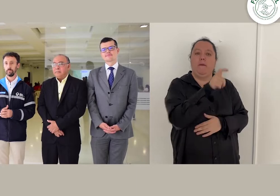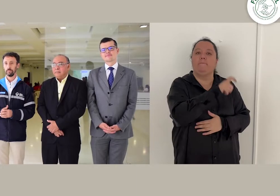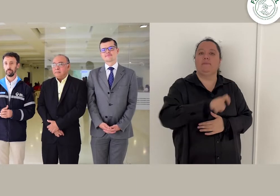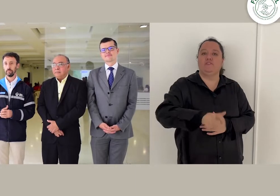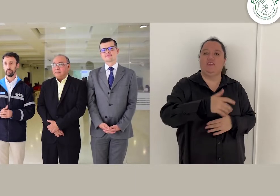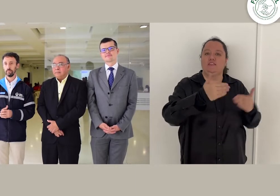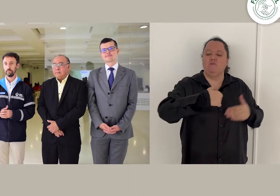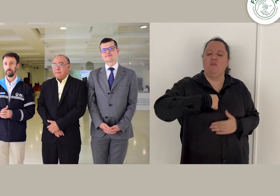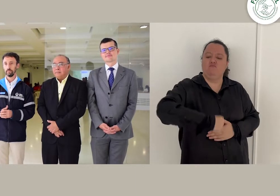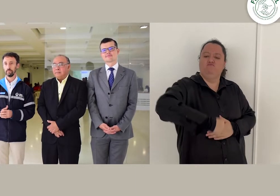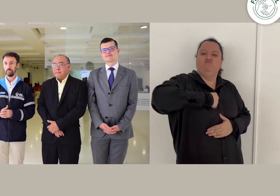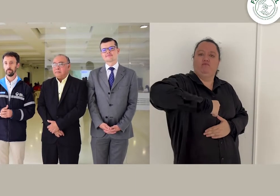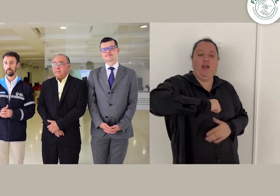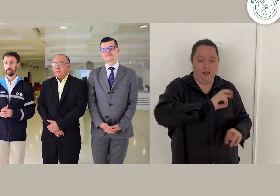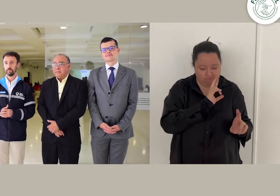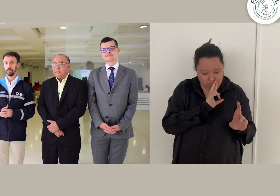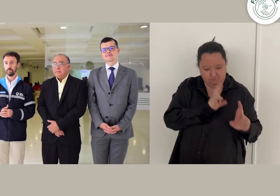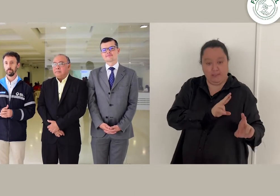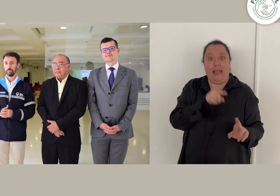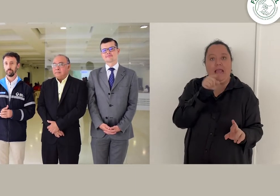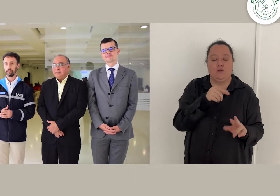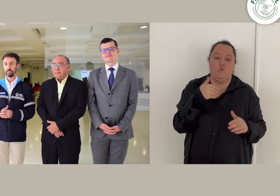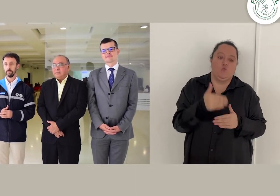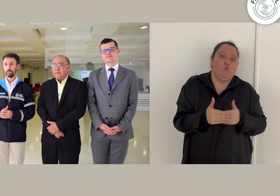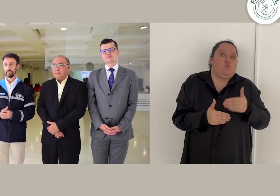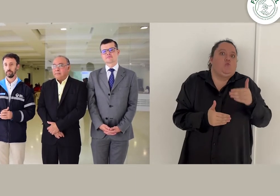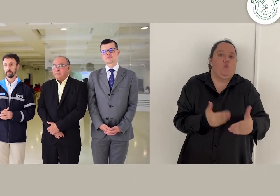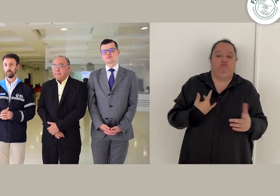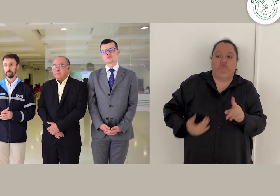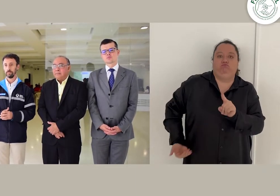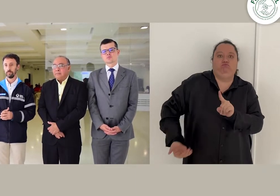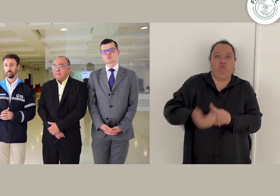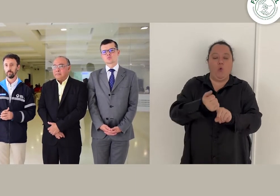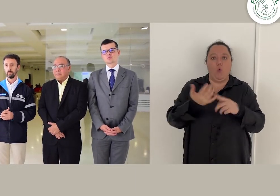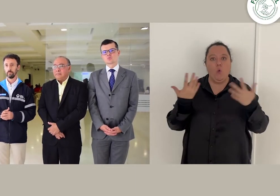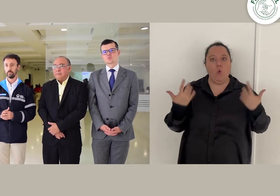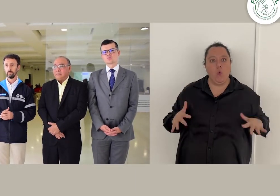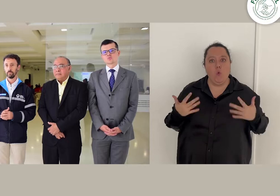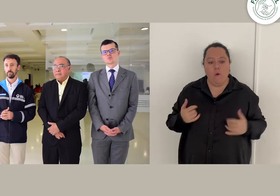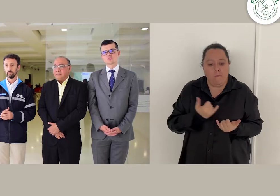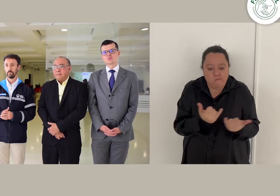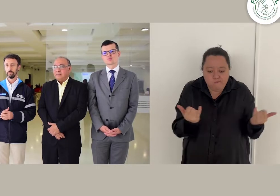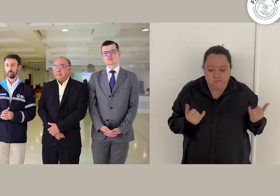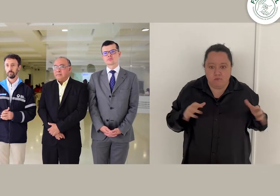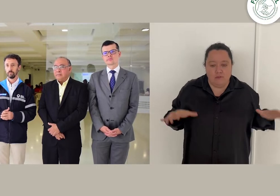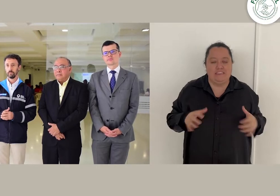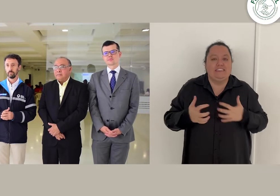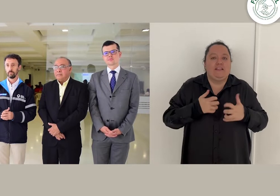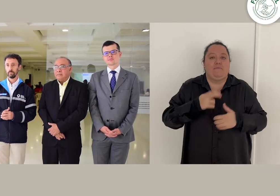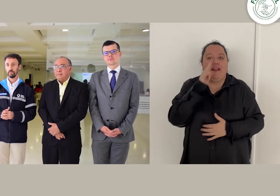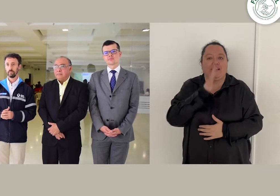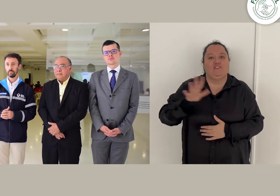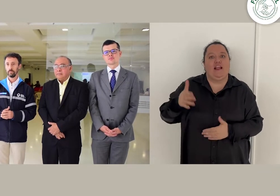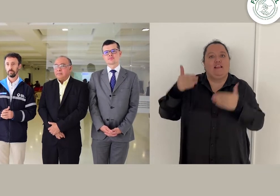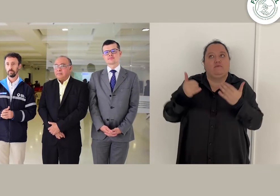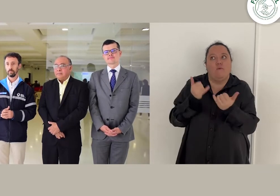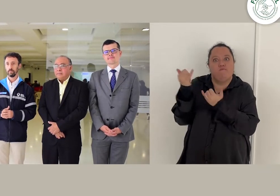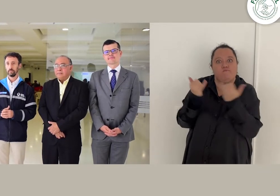con discapacidad. Este es un gran paso, un gran logro de todos los actores del Sistema Nacional de Discapacidad, de todas las